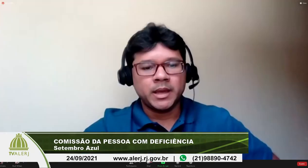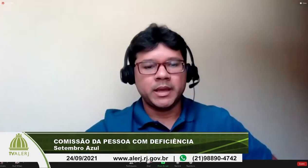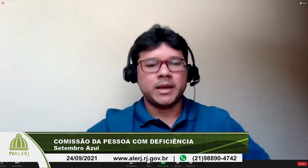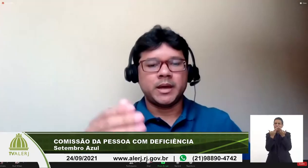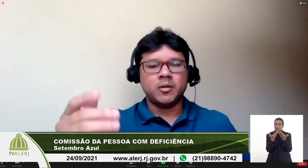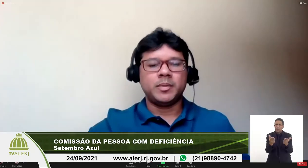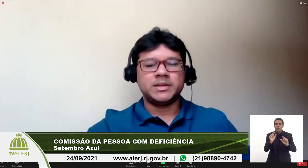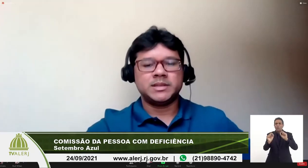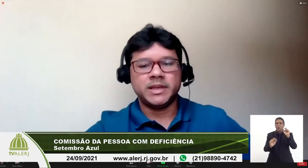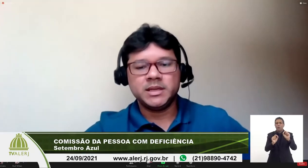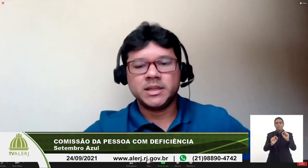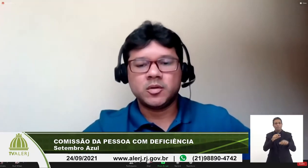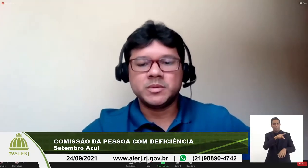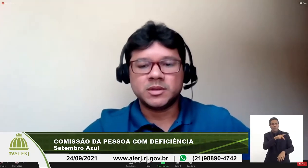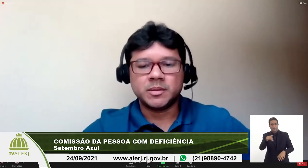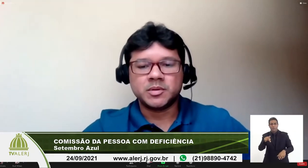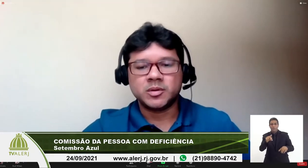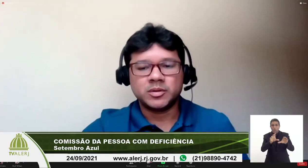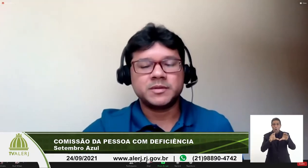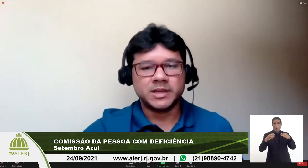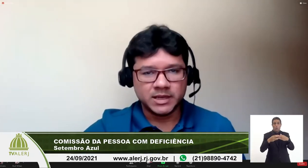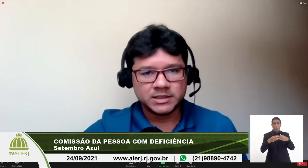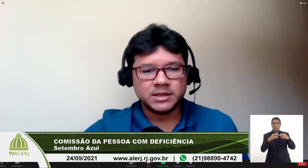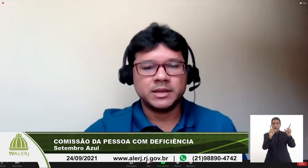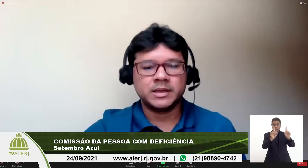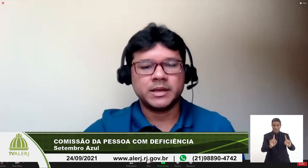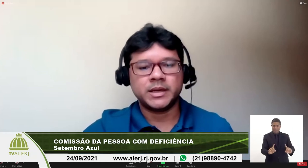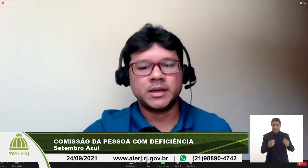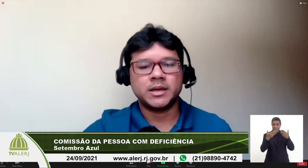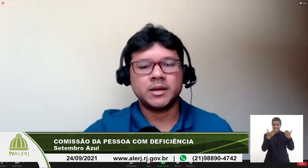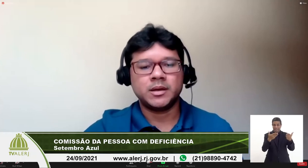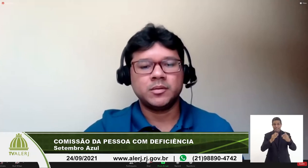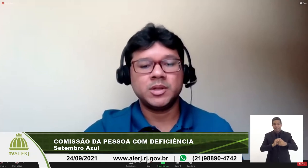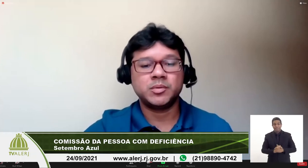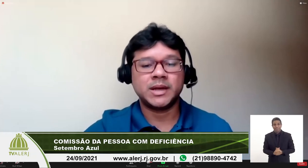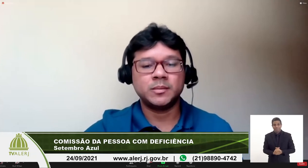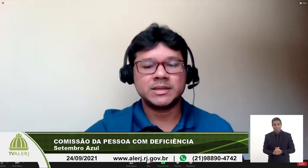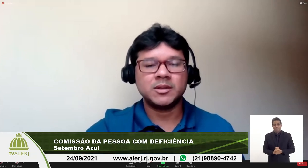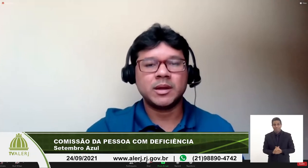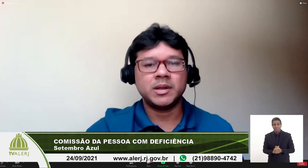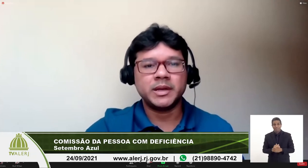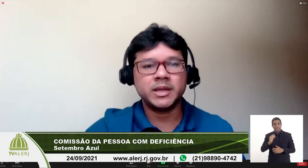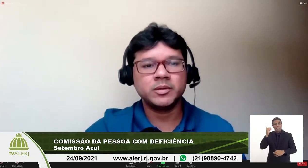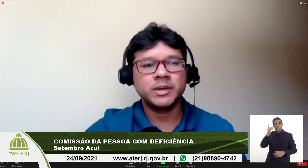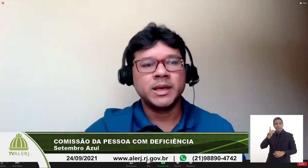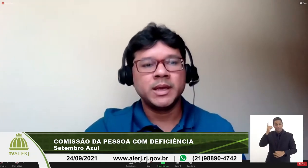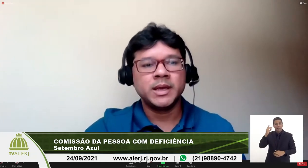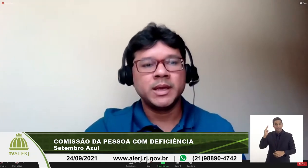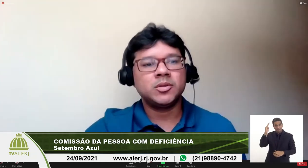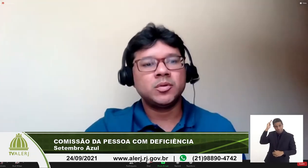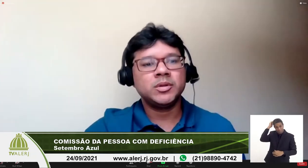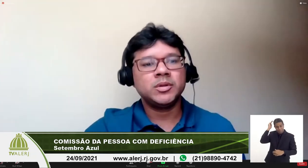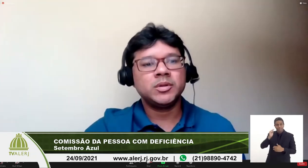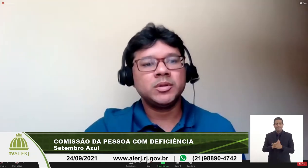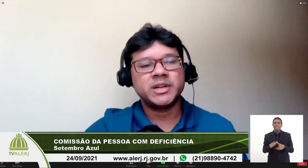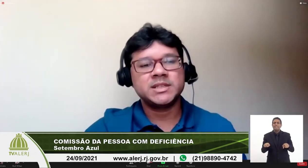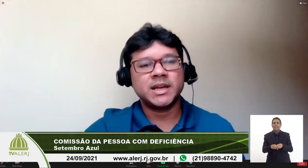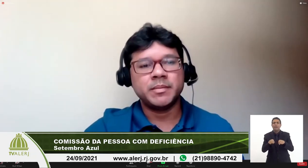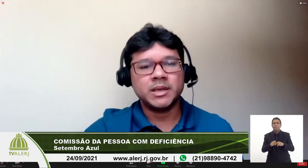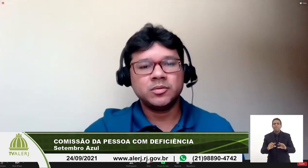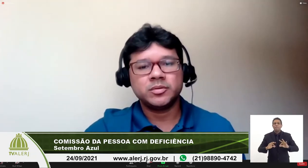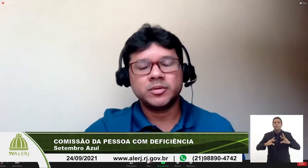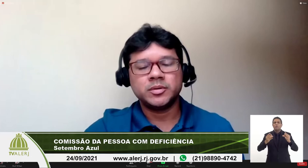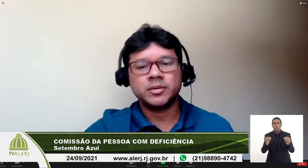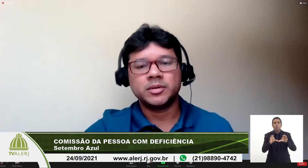ao presidente da comissão da pessoa com deficiência o deputado Marcelo Cabelereiro também todo o